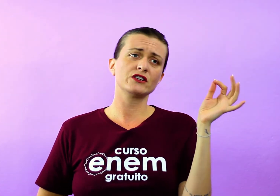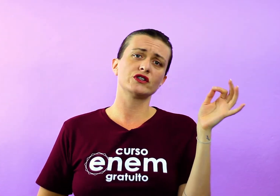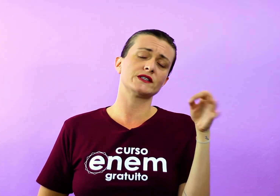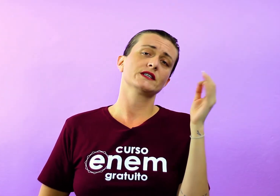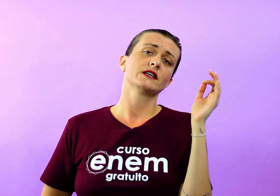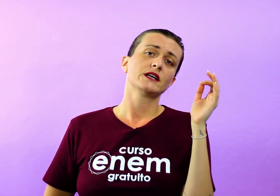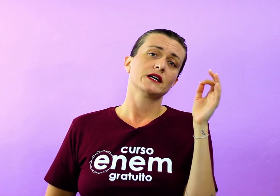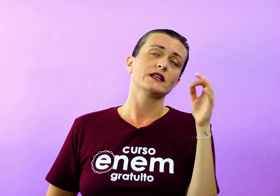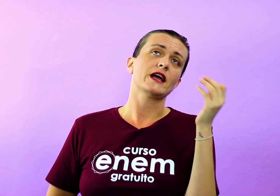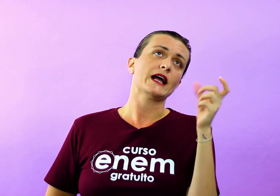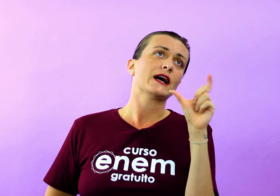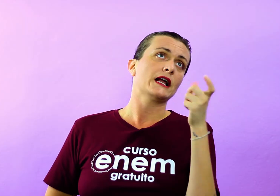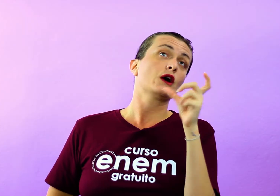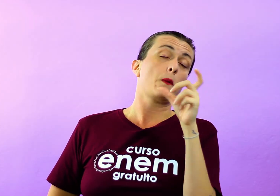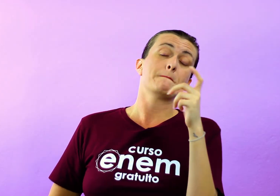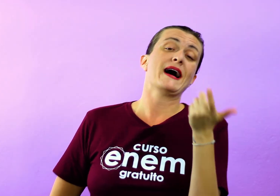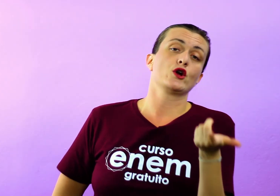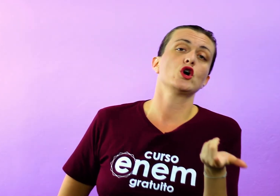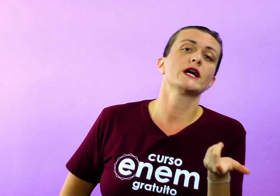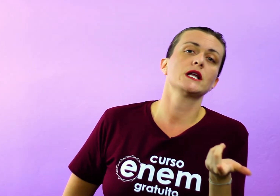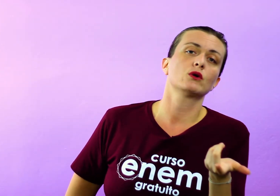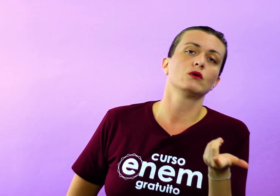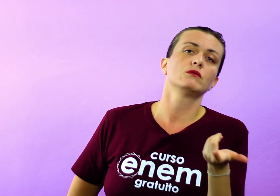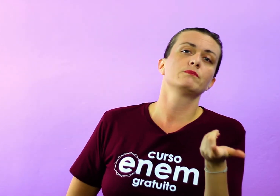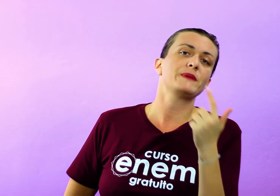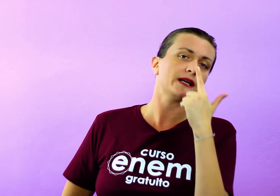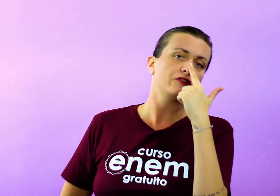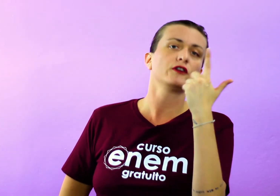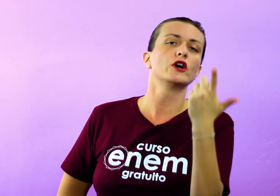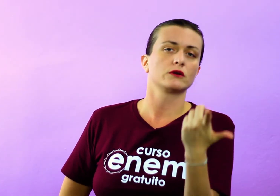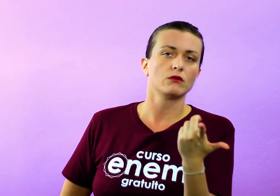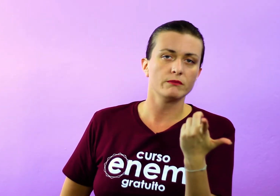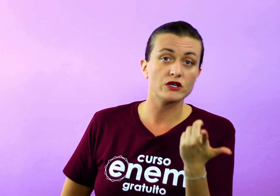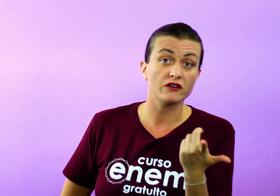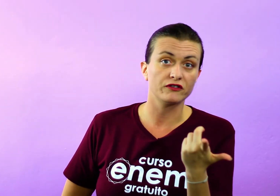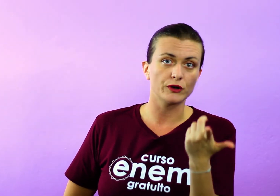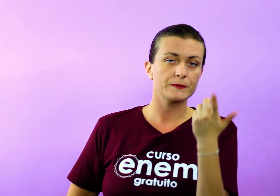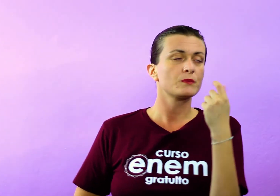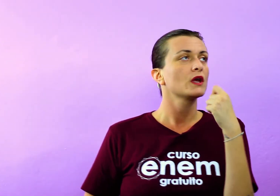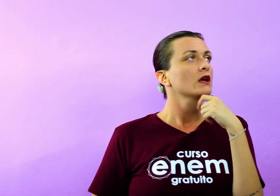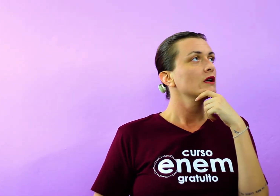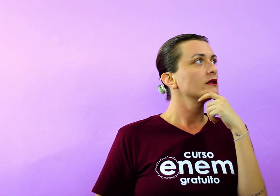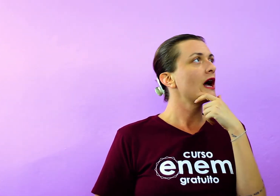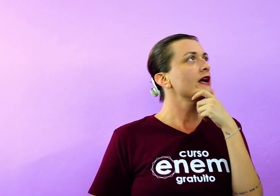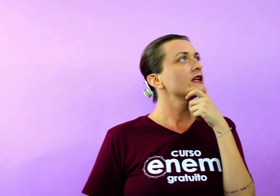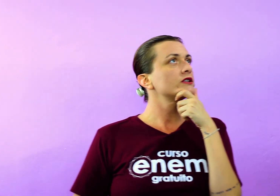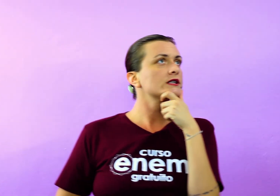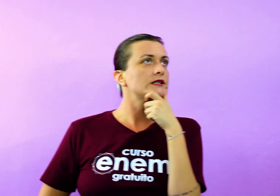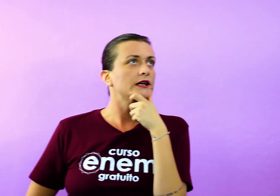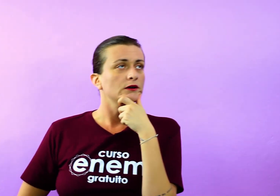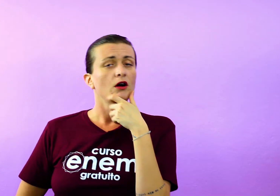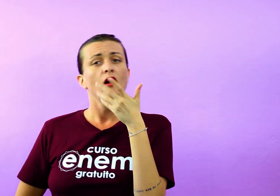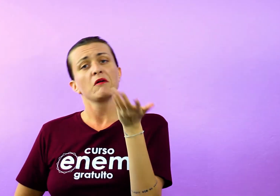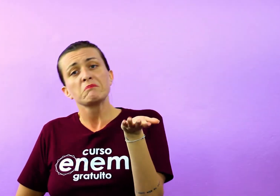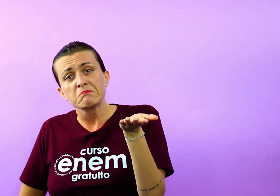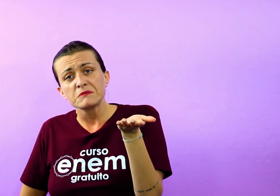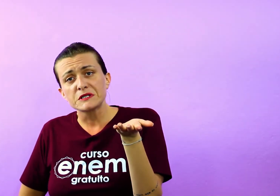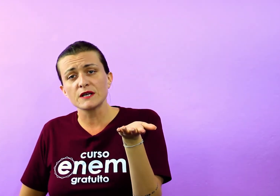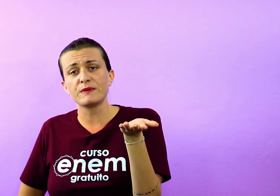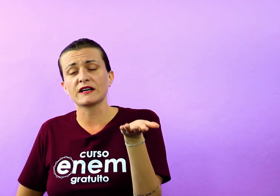que ele diz, né? Ela comparou ele com um pica-flor, com um beija-flor. Daí ele diz assim,